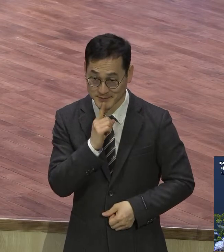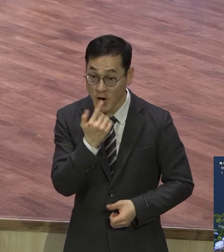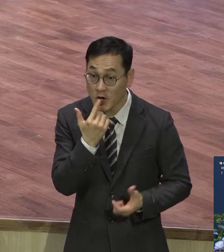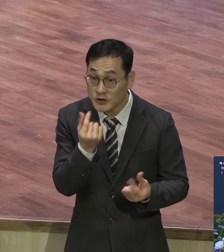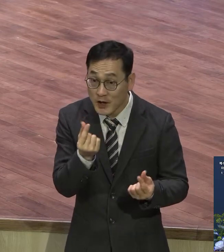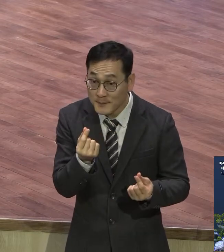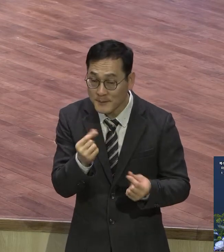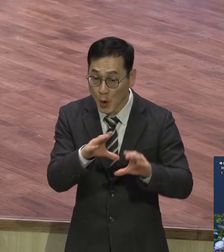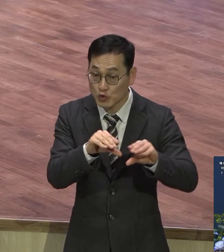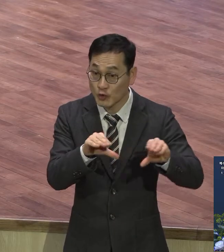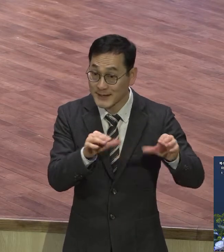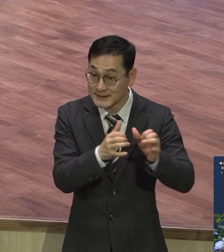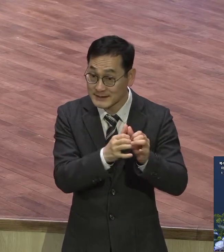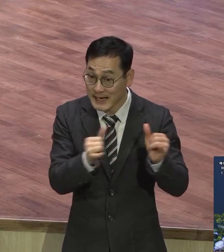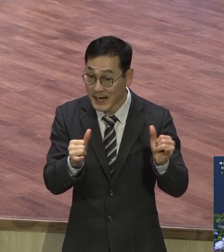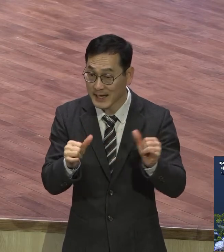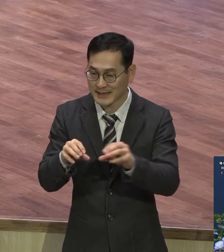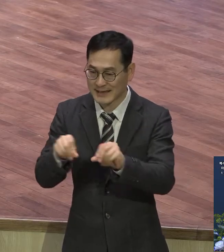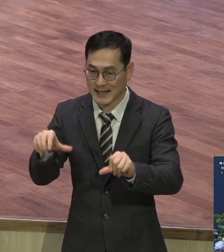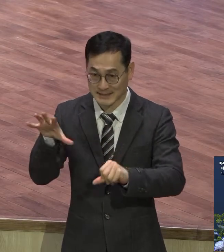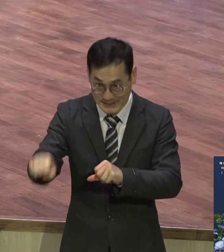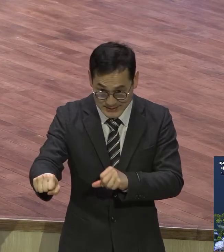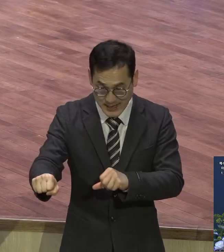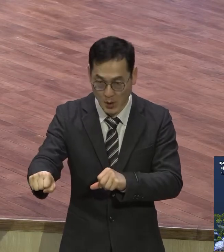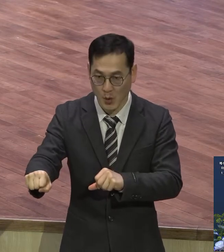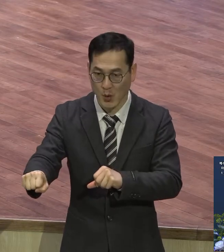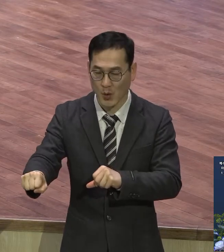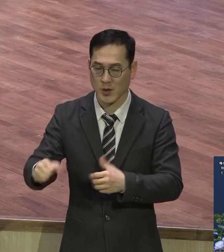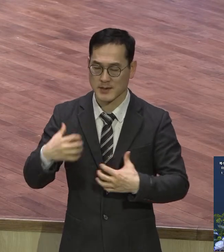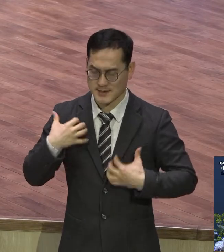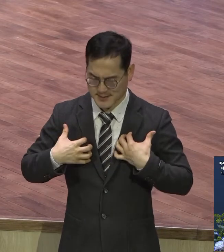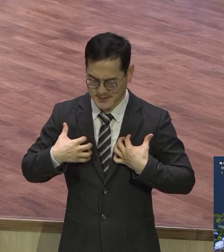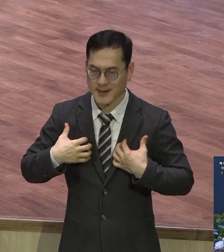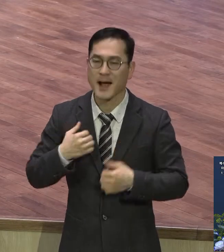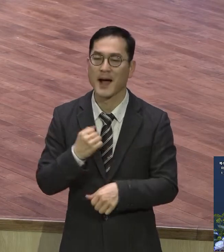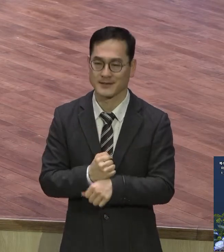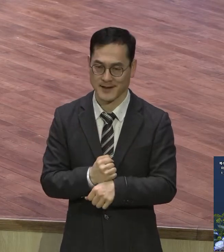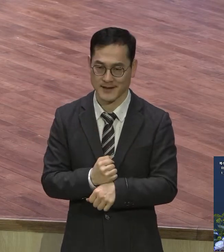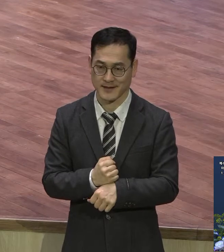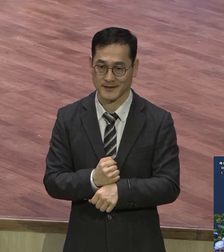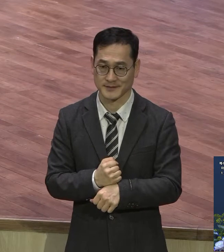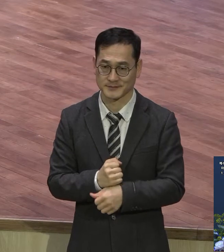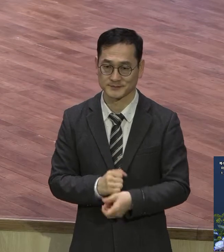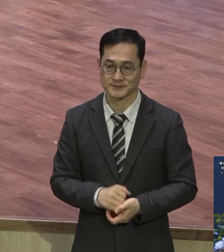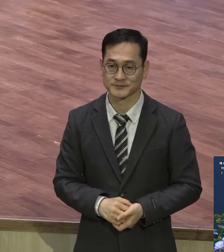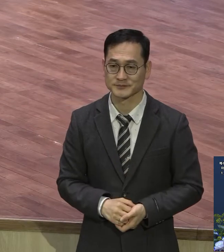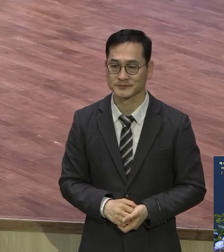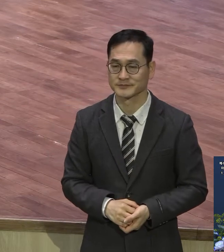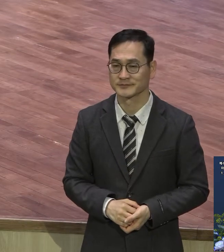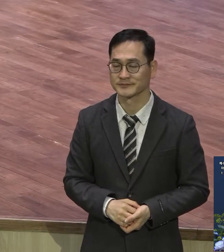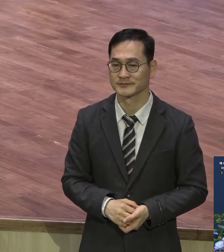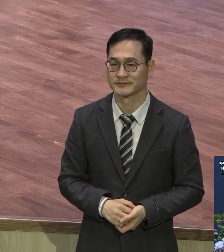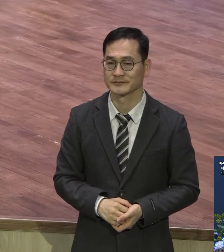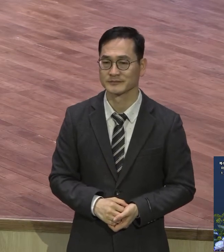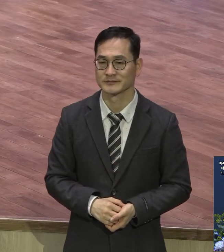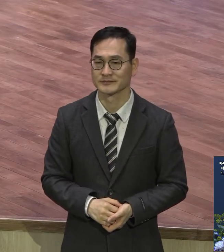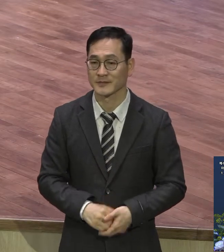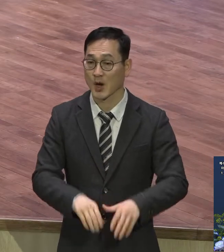풍성한 화평을 즐거워하려다 온유한 자는 땅을 기업으로 받게 되는 정복의 축복과